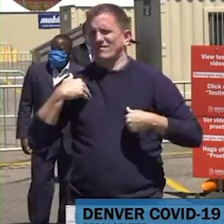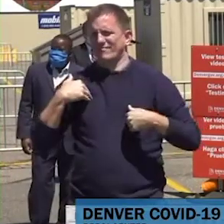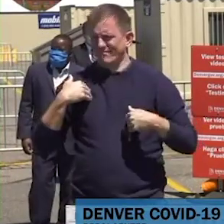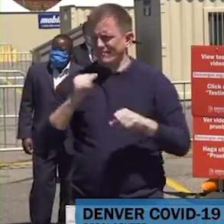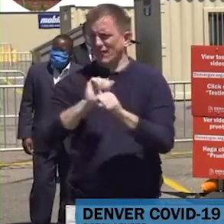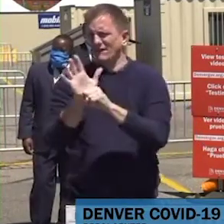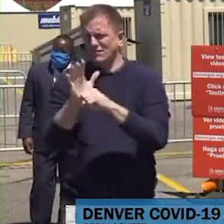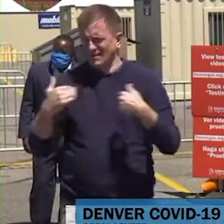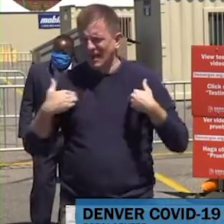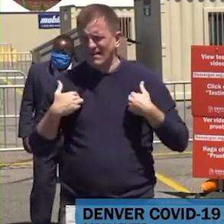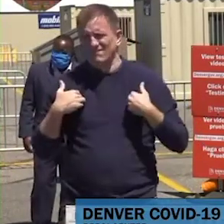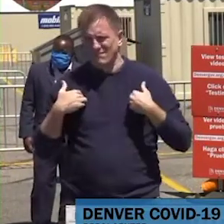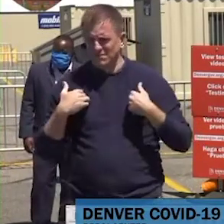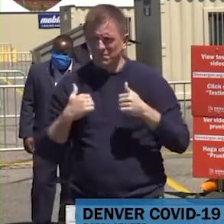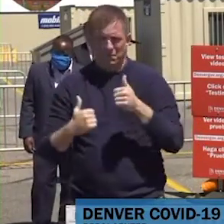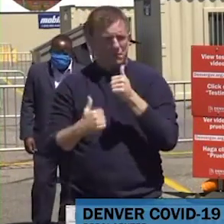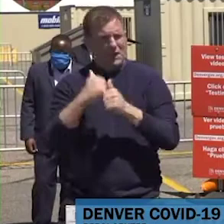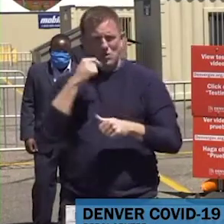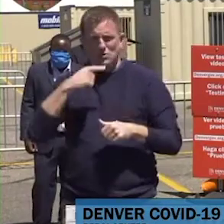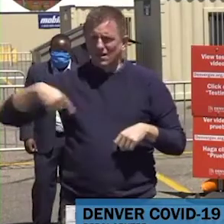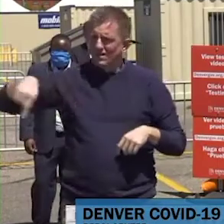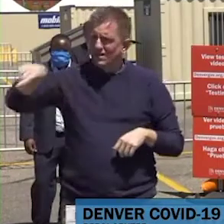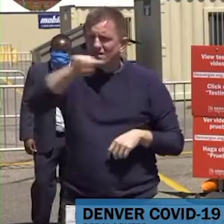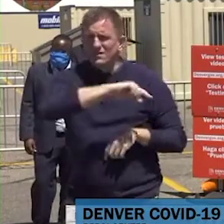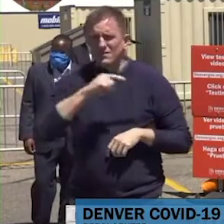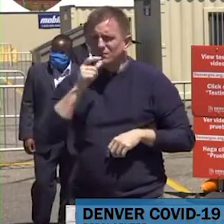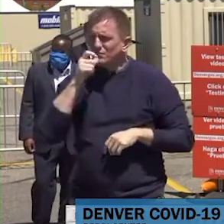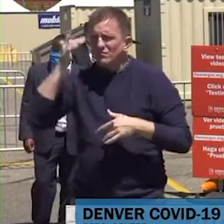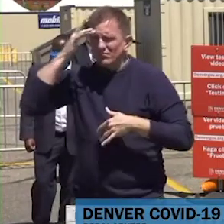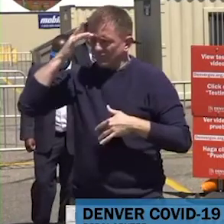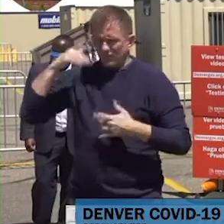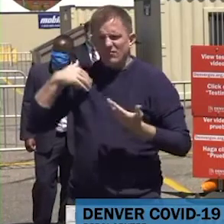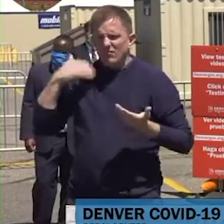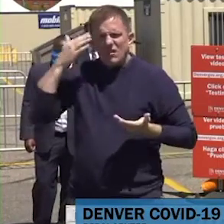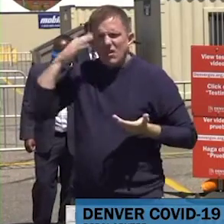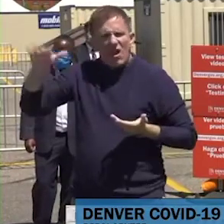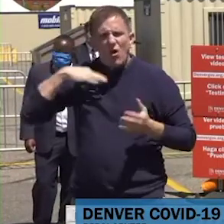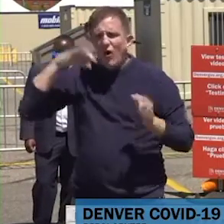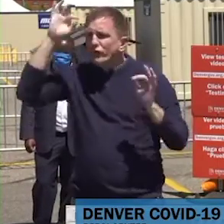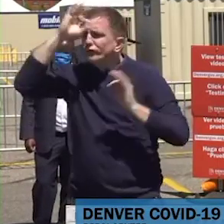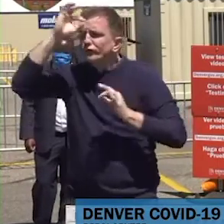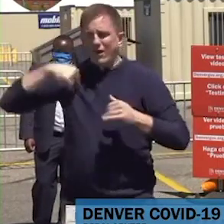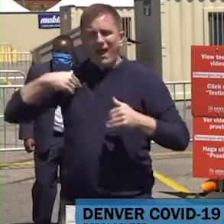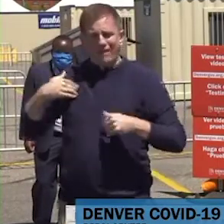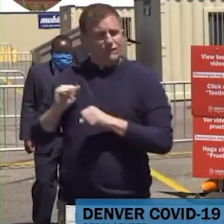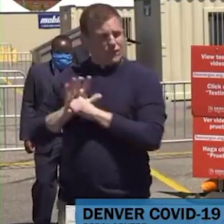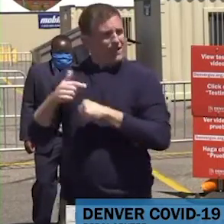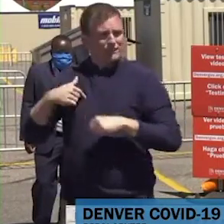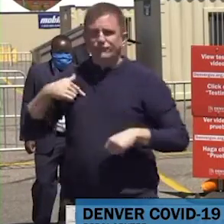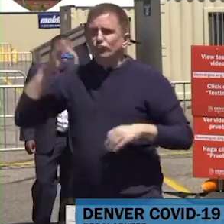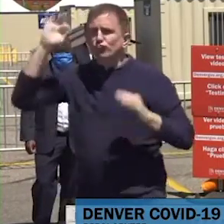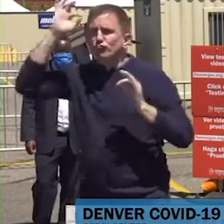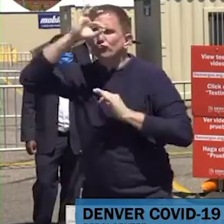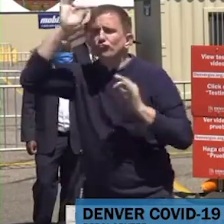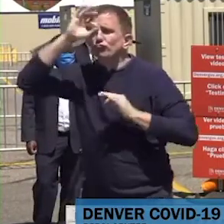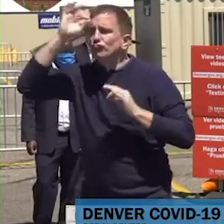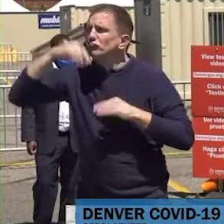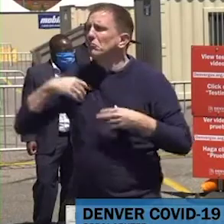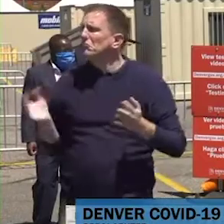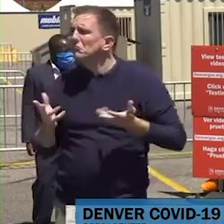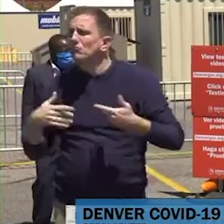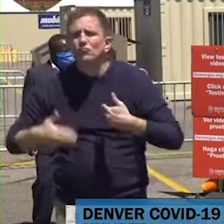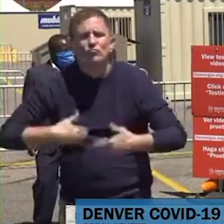a miles de marías con coronavirus. Personas quien sin voluntad están contaminando a los demás